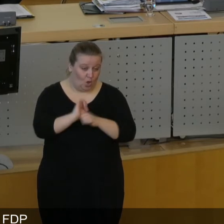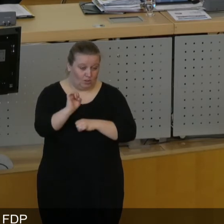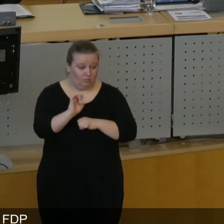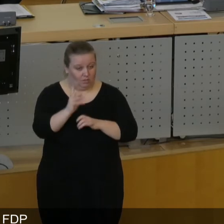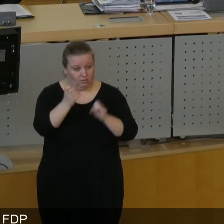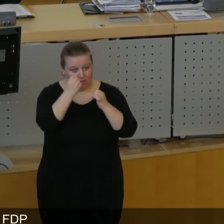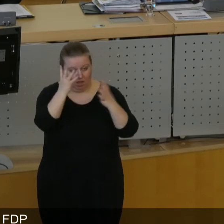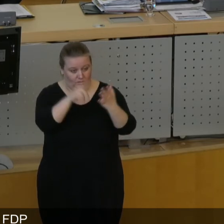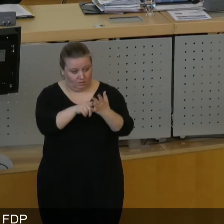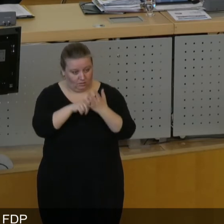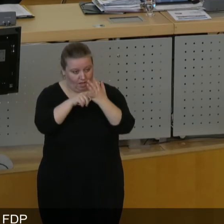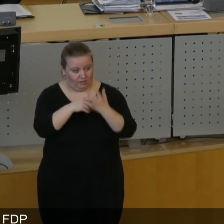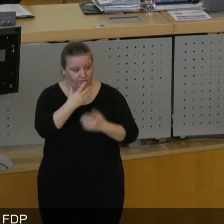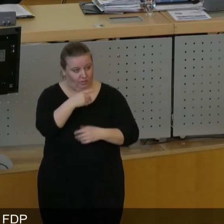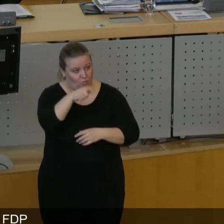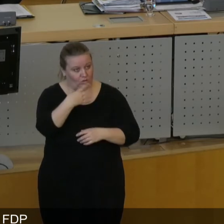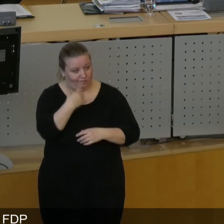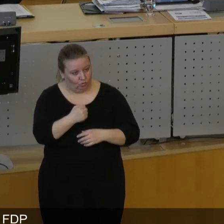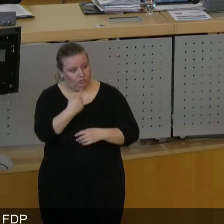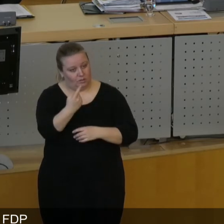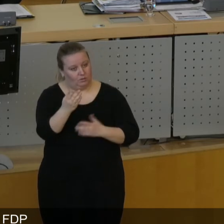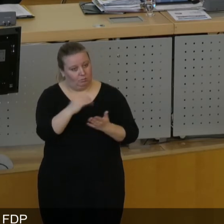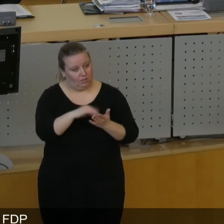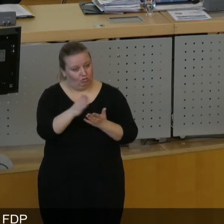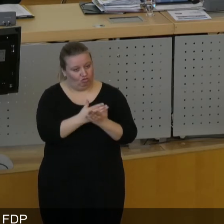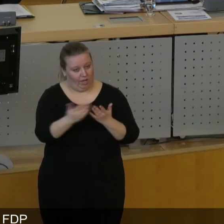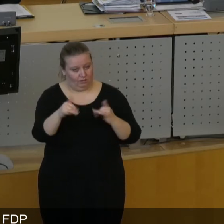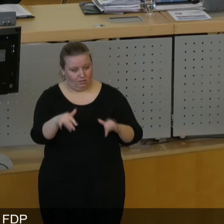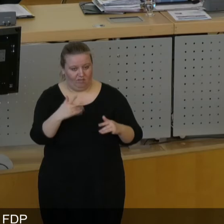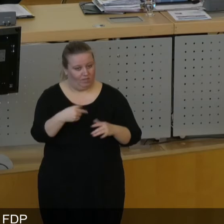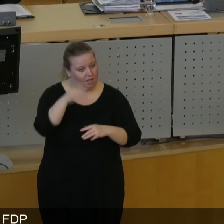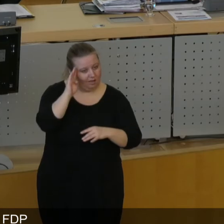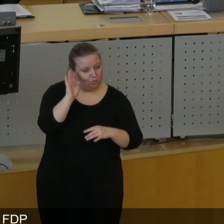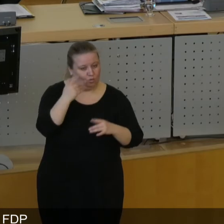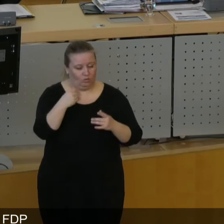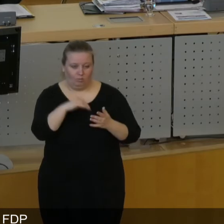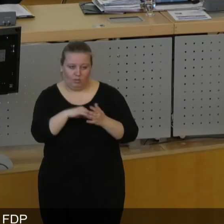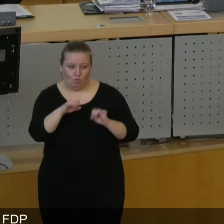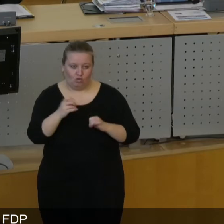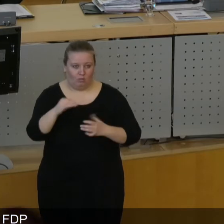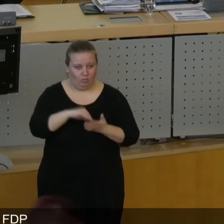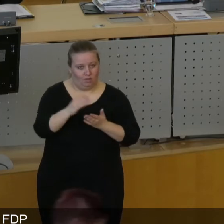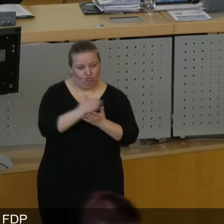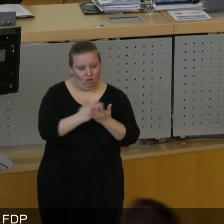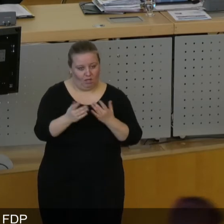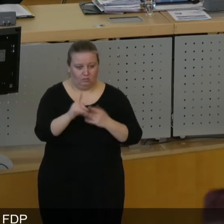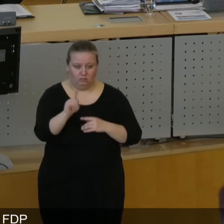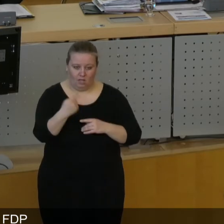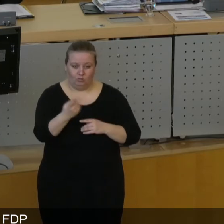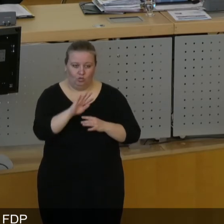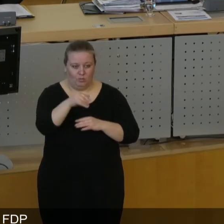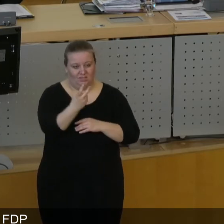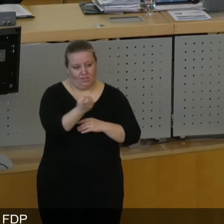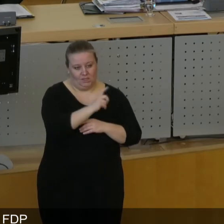den klar erkennbaren Wunsch der Bürger nach einer Entscheidung in der Sache, nach einer Anhörung, nach der Möglichkeit mitzubestimmen, die in über